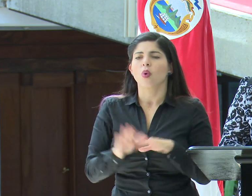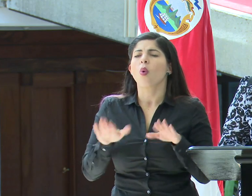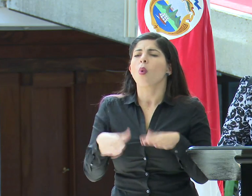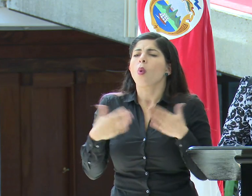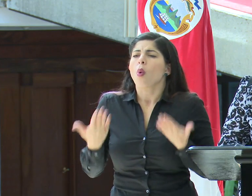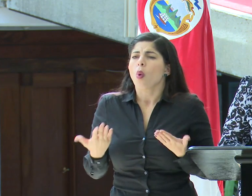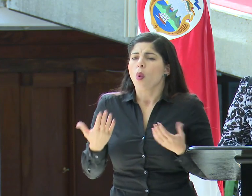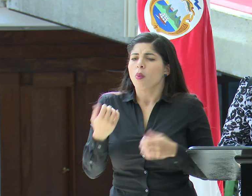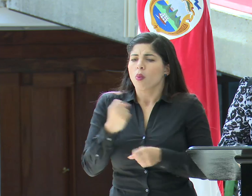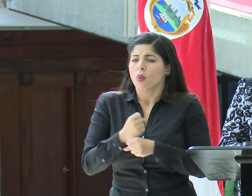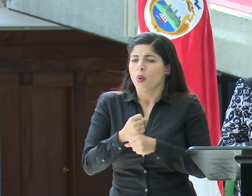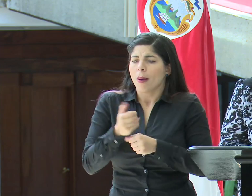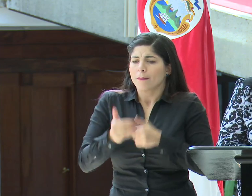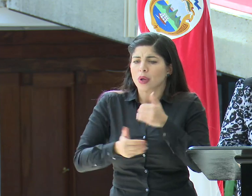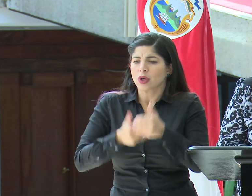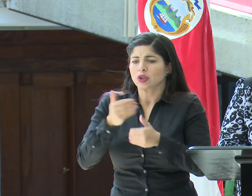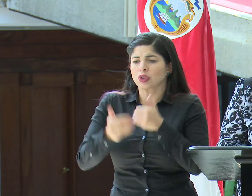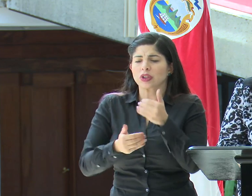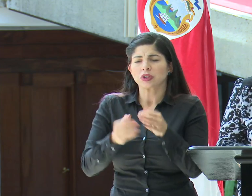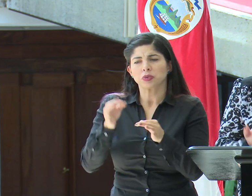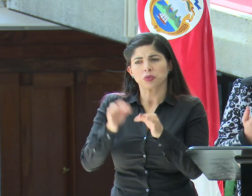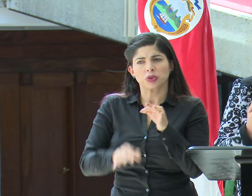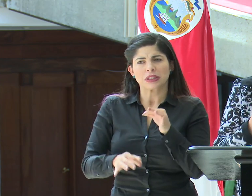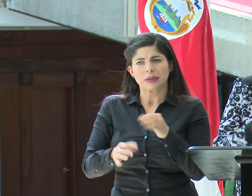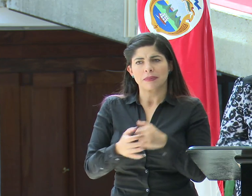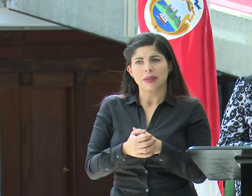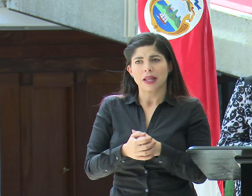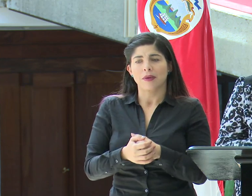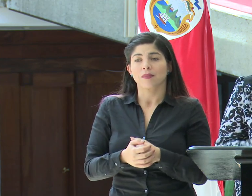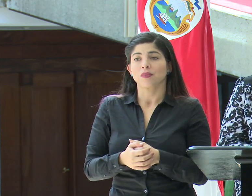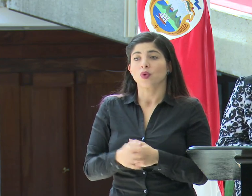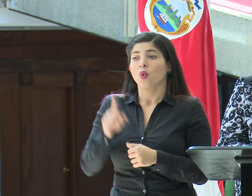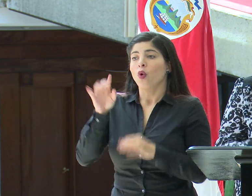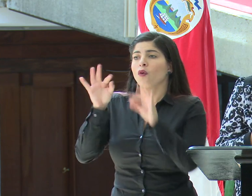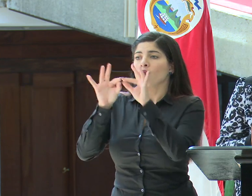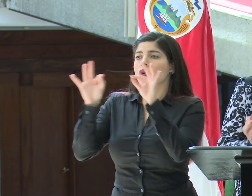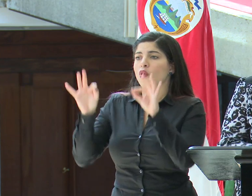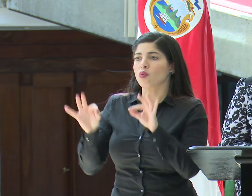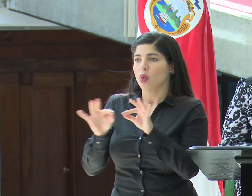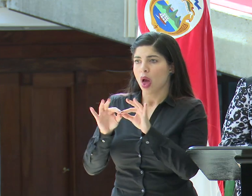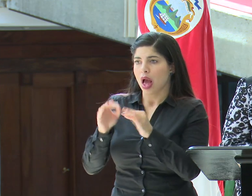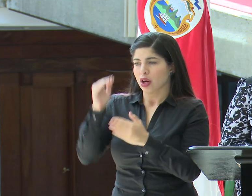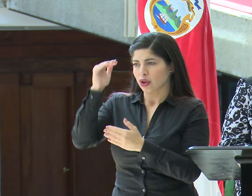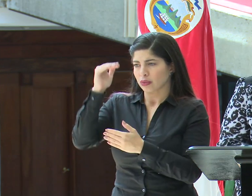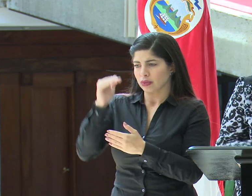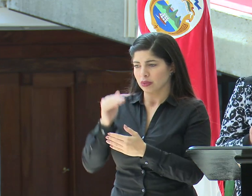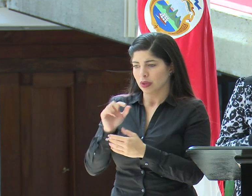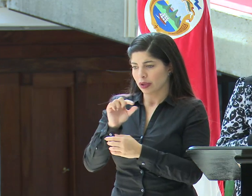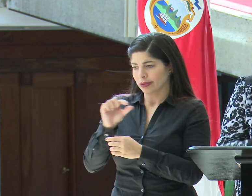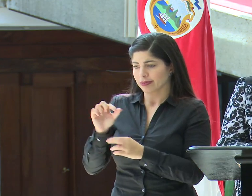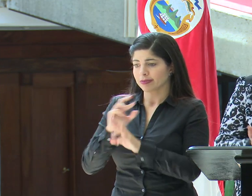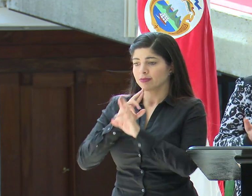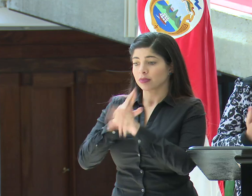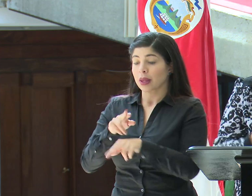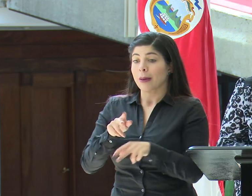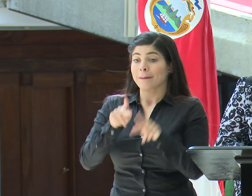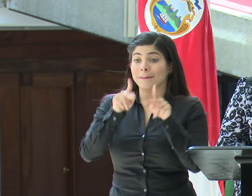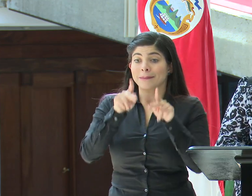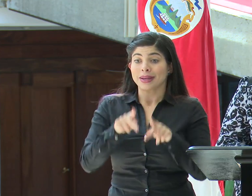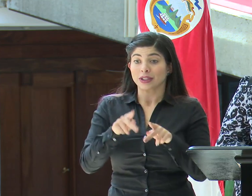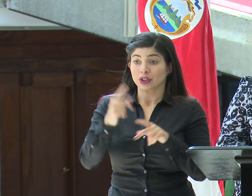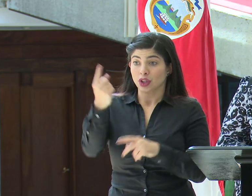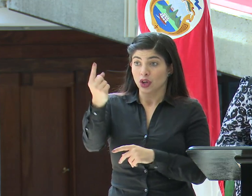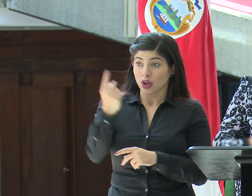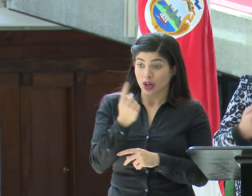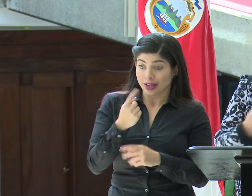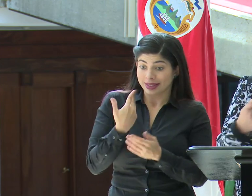vamos a trabajar este proceso es muy sencilla, es un formulario con una resolución que la persona que hace ingreso